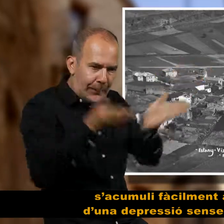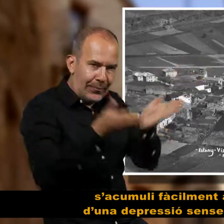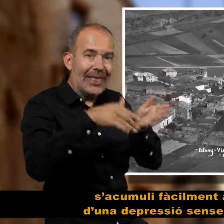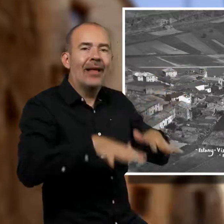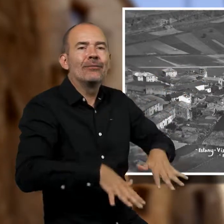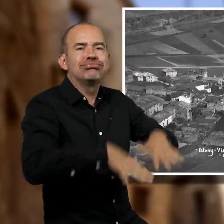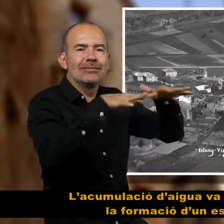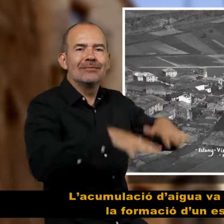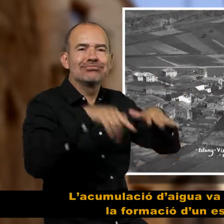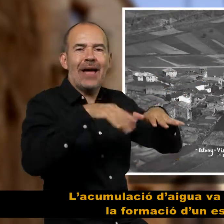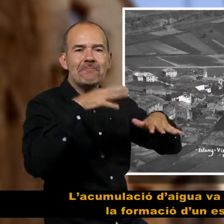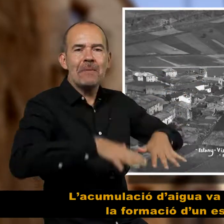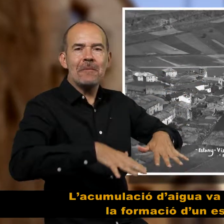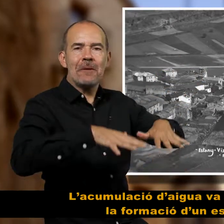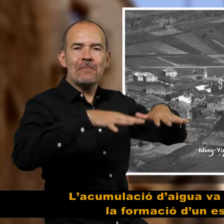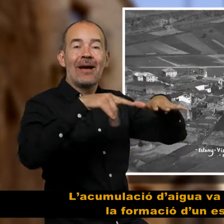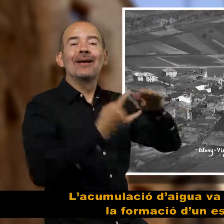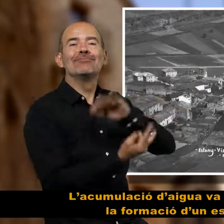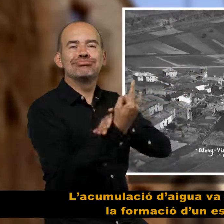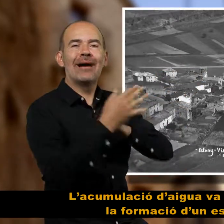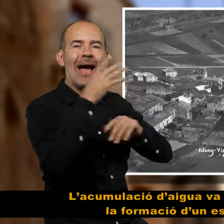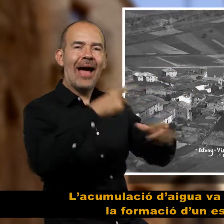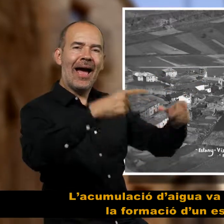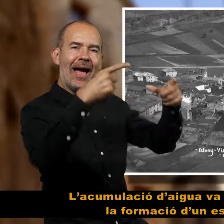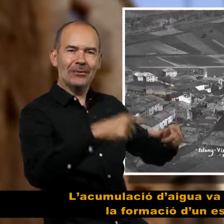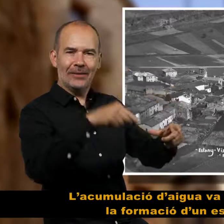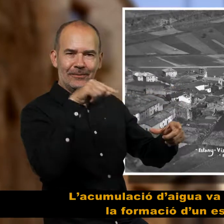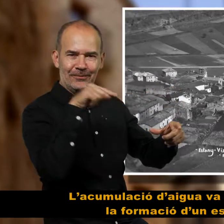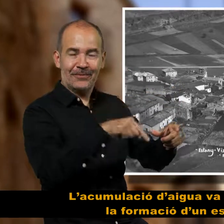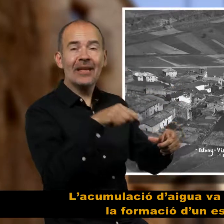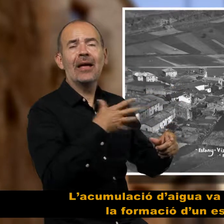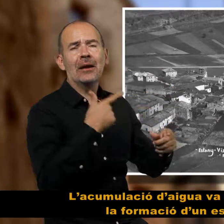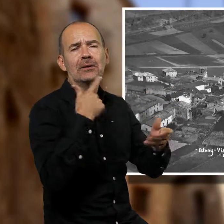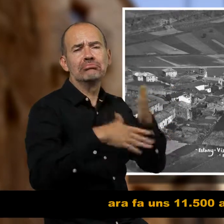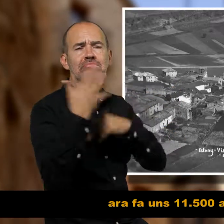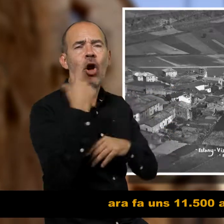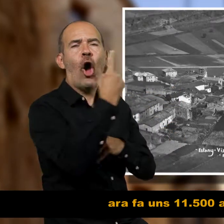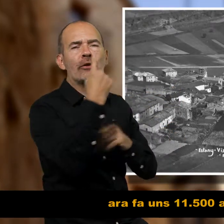uns 11.500 anys. Malgrat que avui és assecat, va donar nom al municipi.